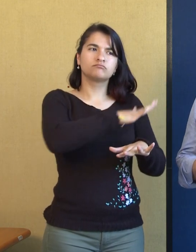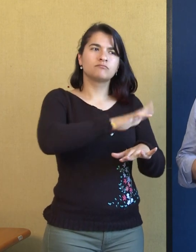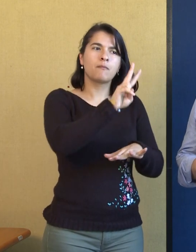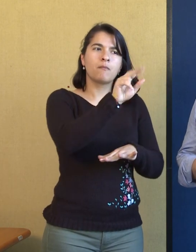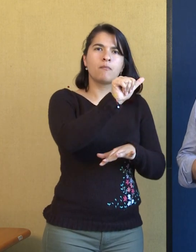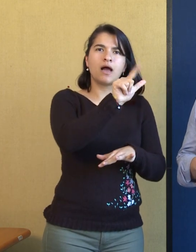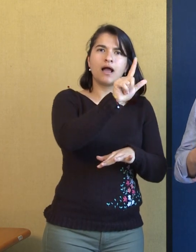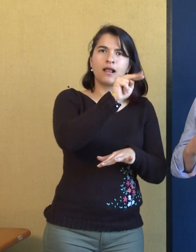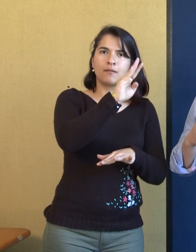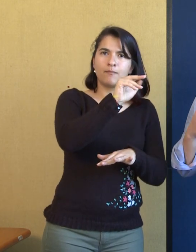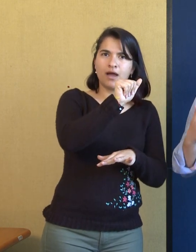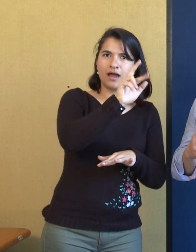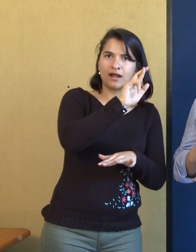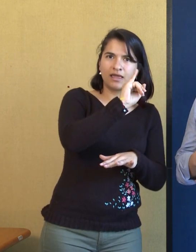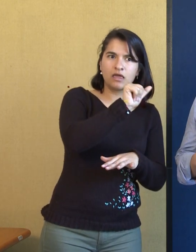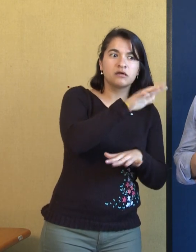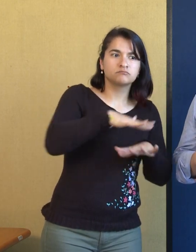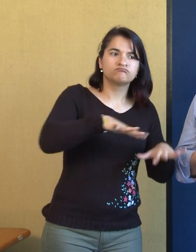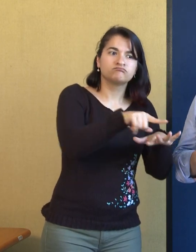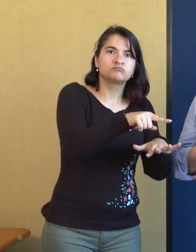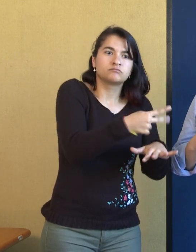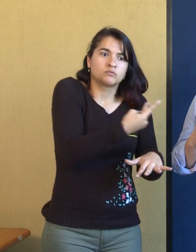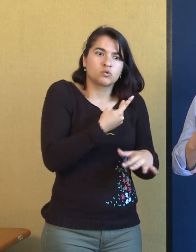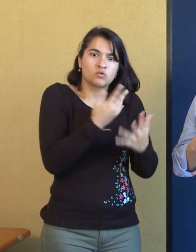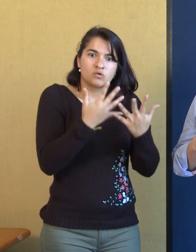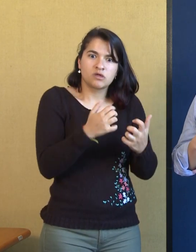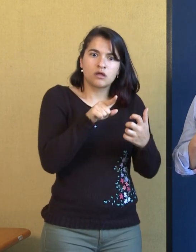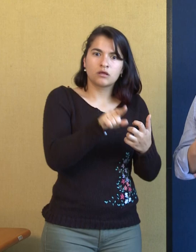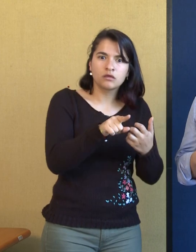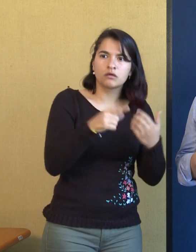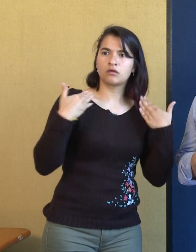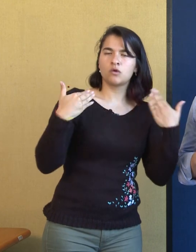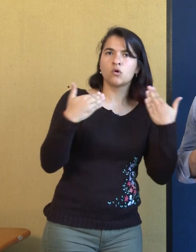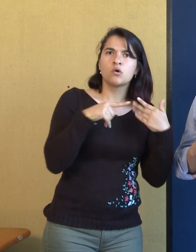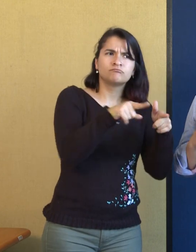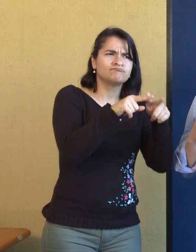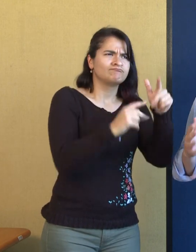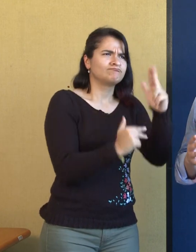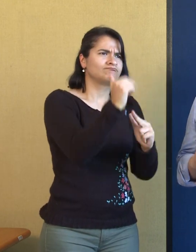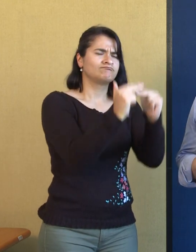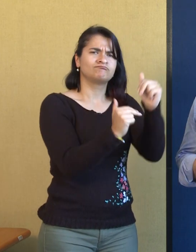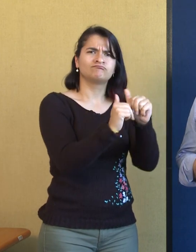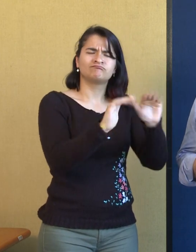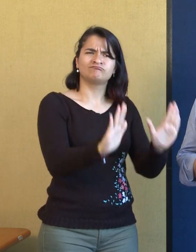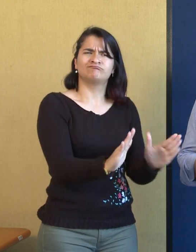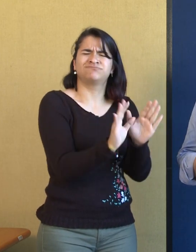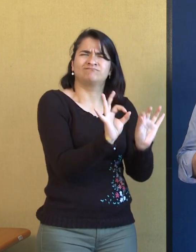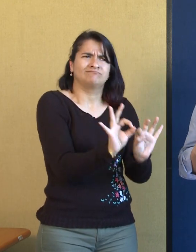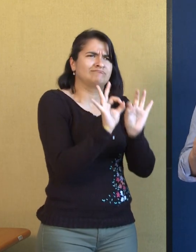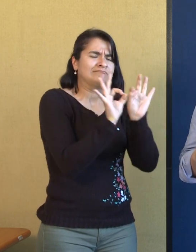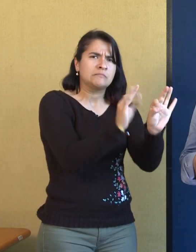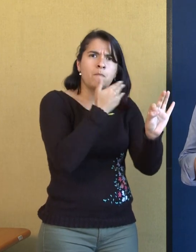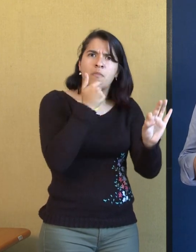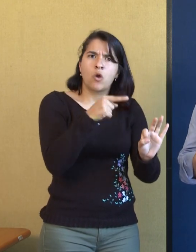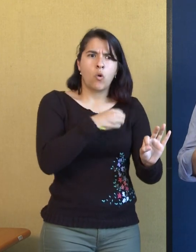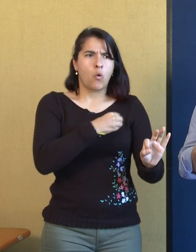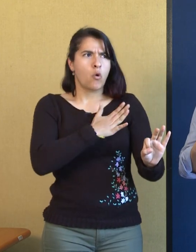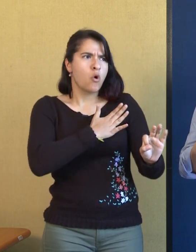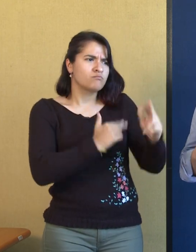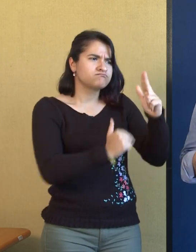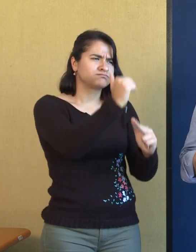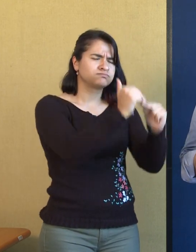nosotros como Educación Física queremos que se haga lo mejor que se pueda. nuestra oportunidad para tener el mejor campus